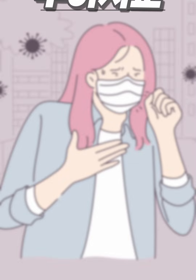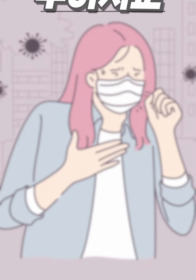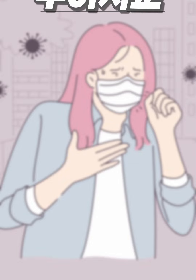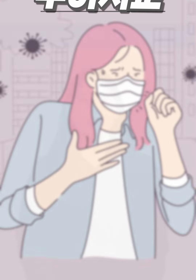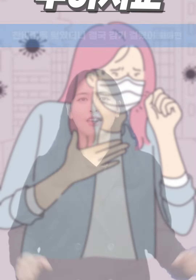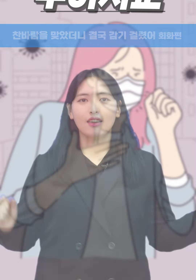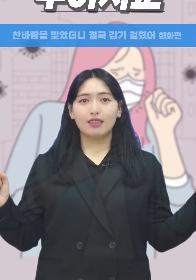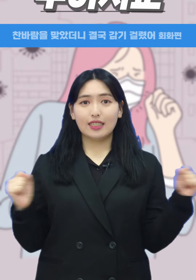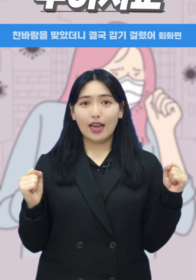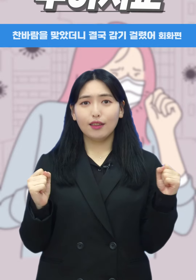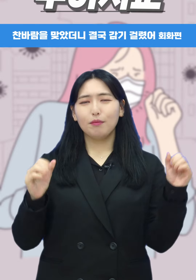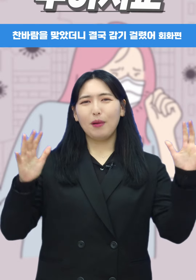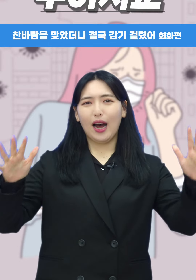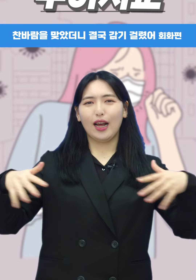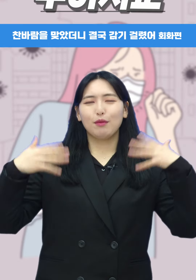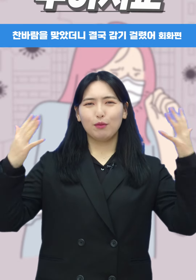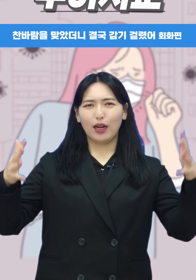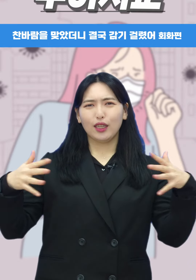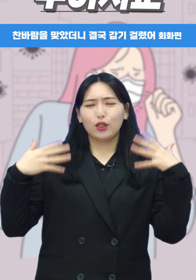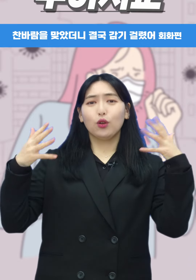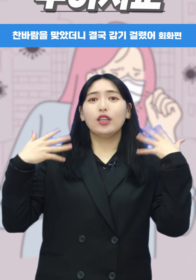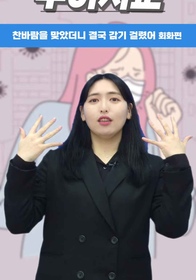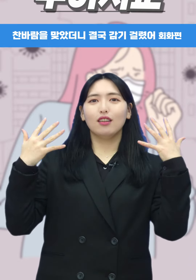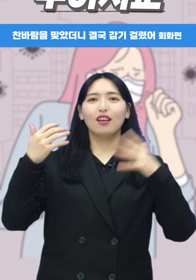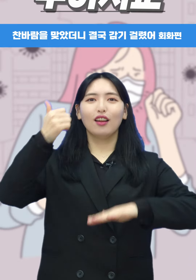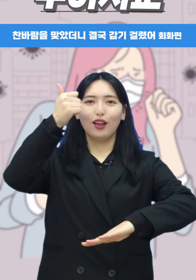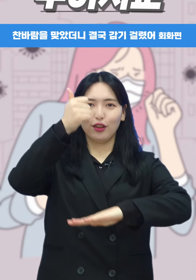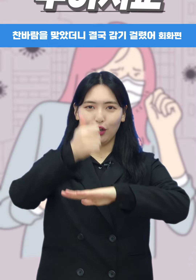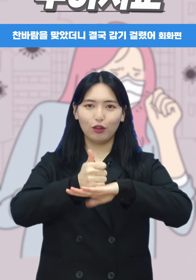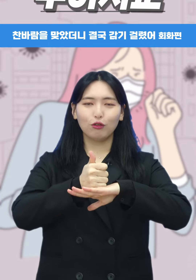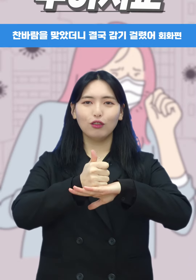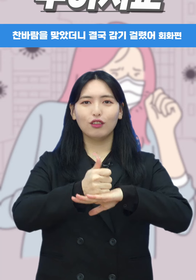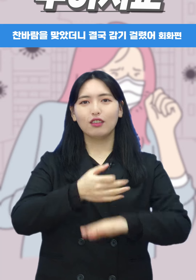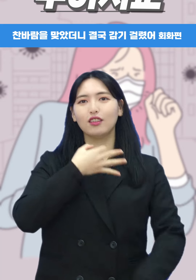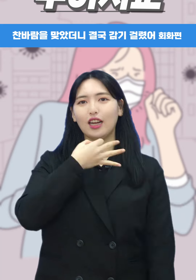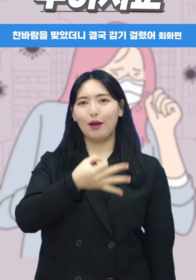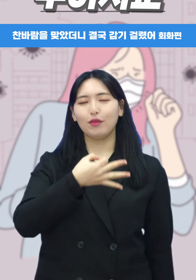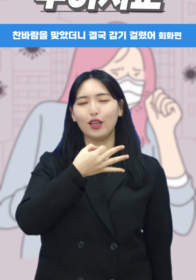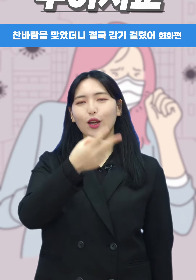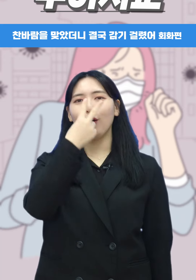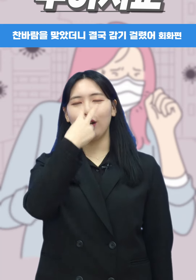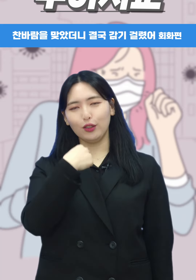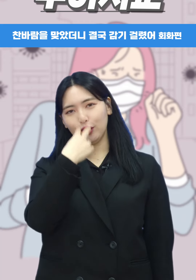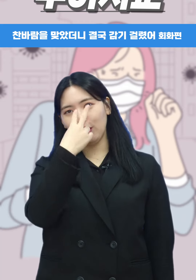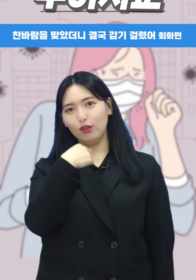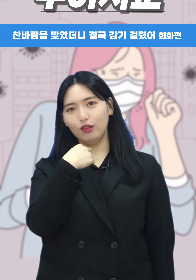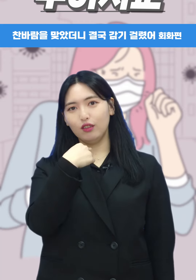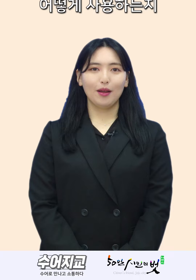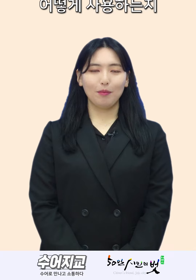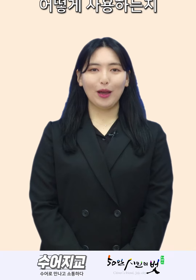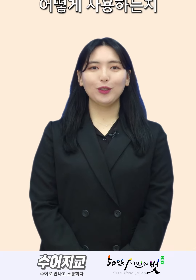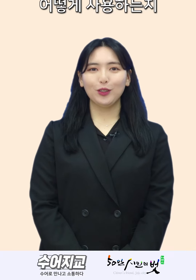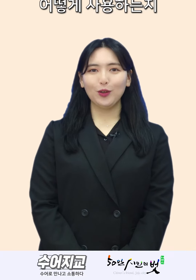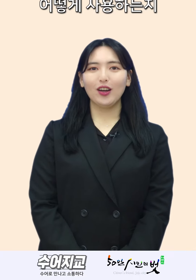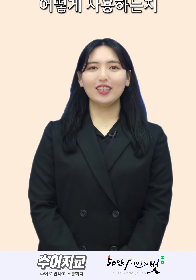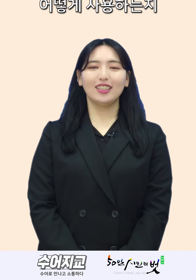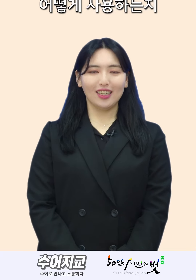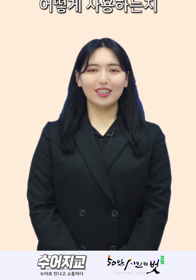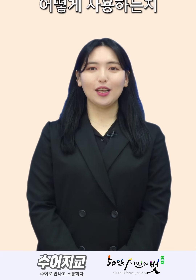찬 바람을 맞았더니 결국 감기 걸렸어. 배운 수어를 실제로